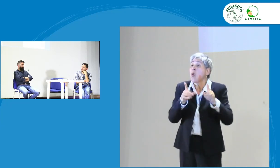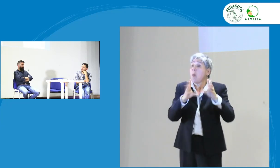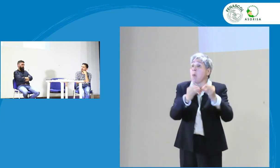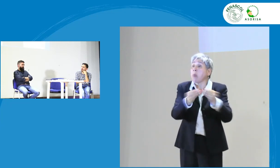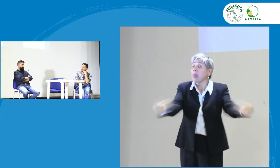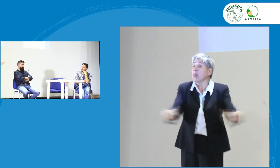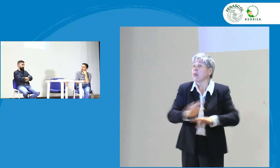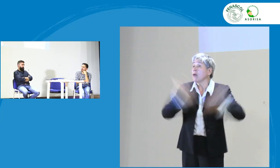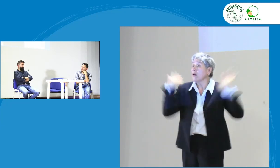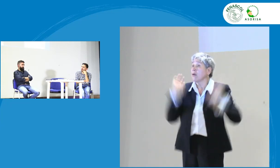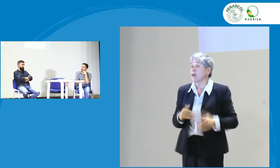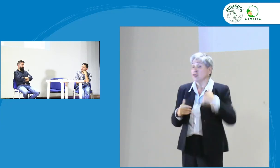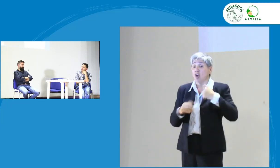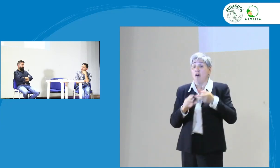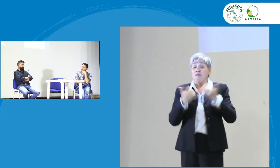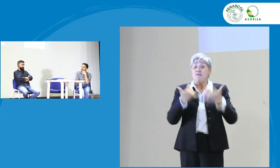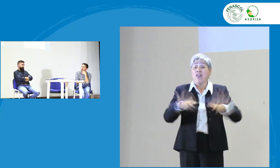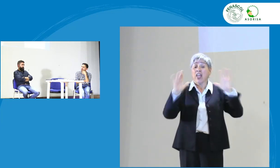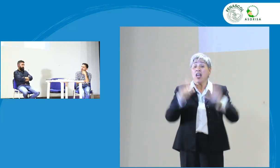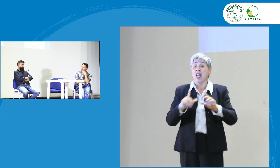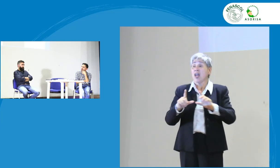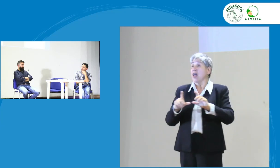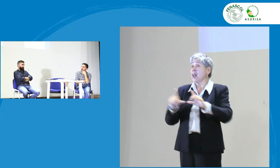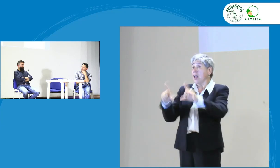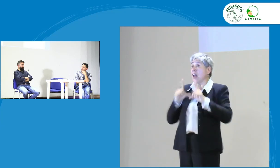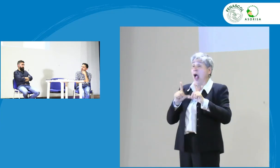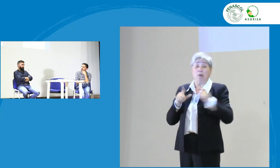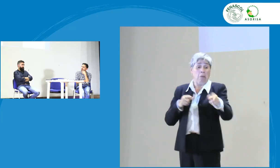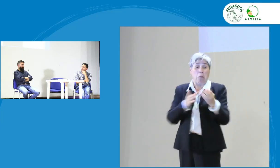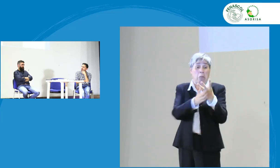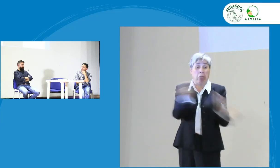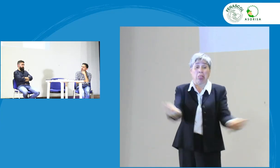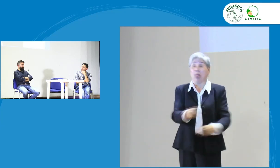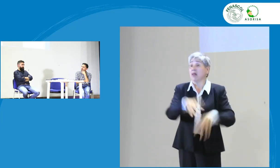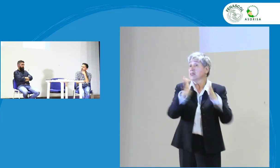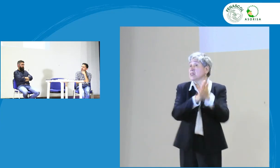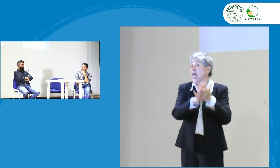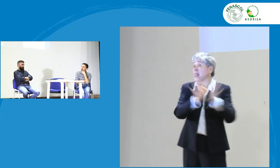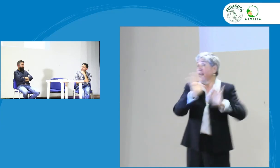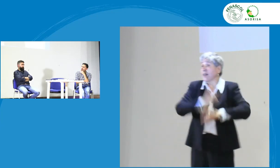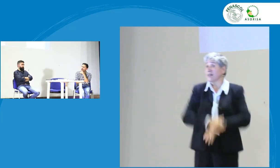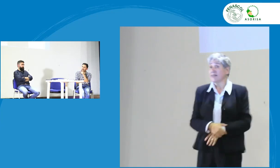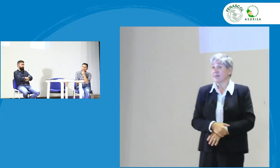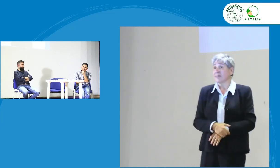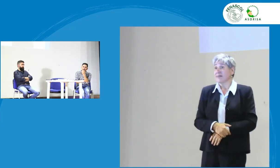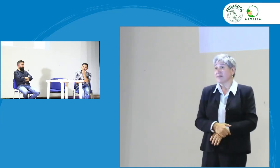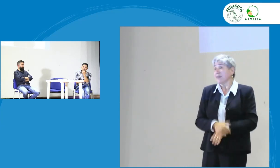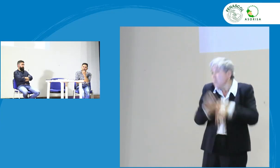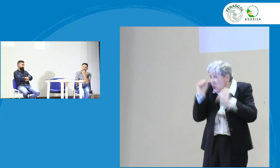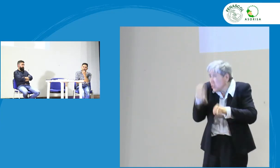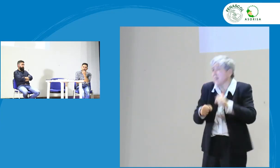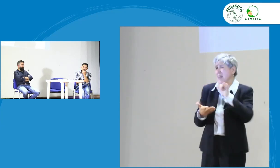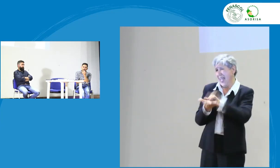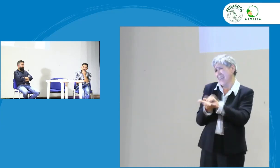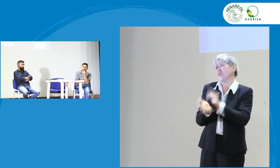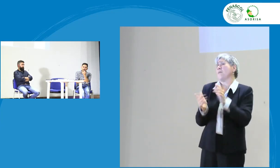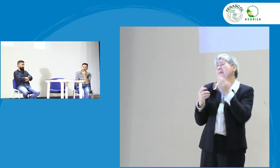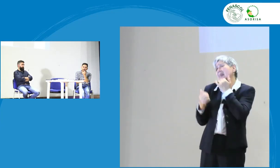dentro de la universidad se usaron y ya pasó su tiempo se graduaron las personas y esas señas no se volvieron a usar es